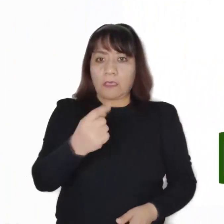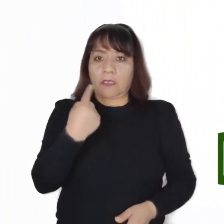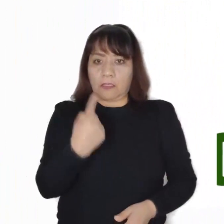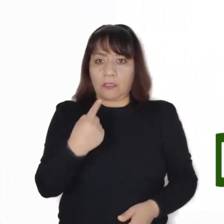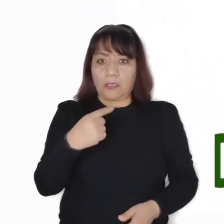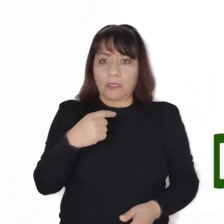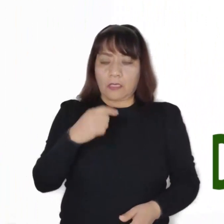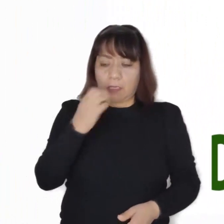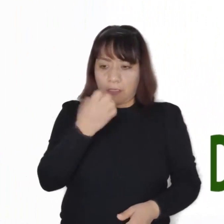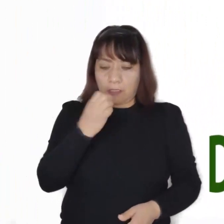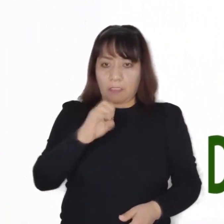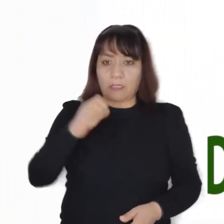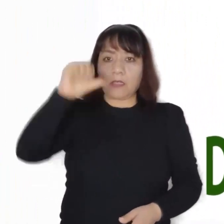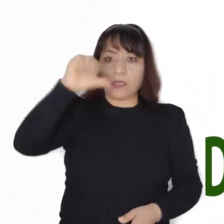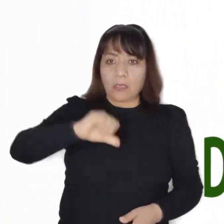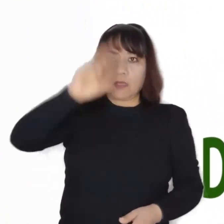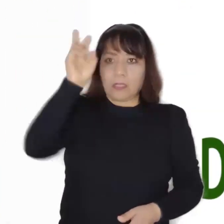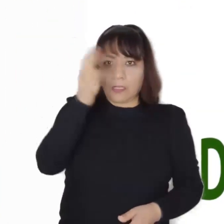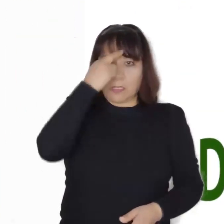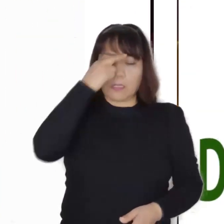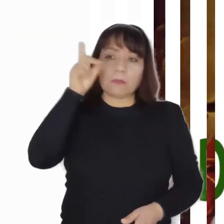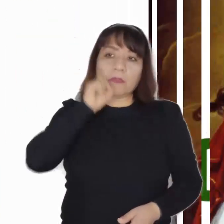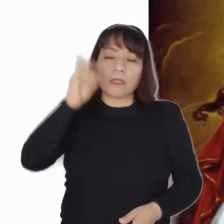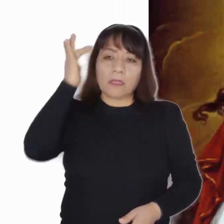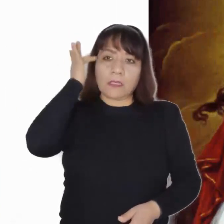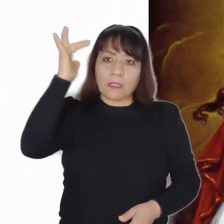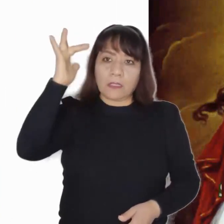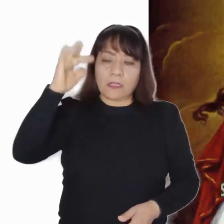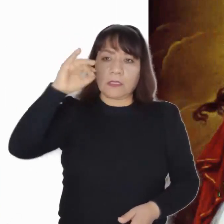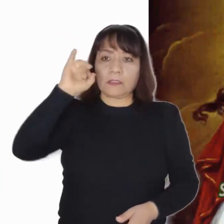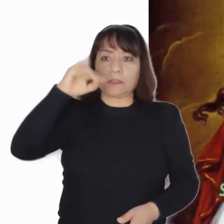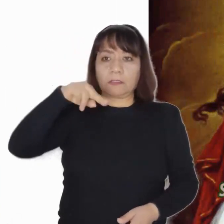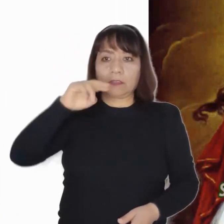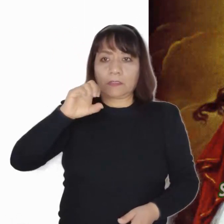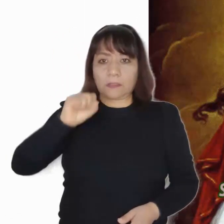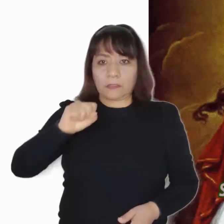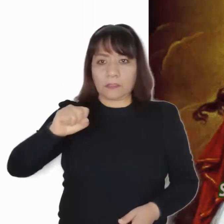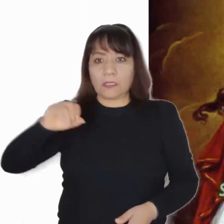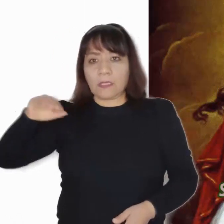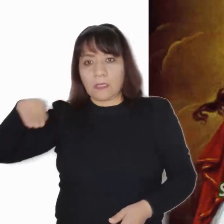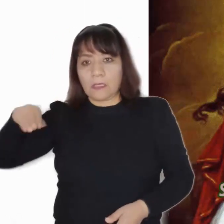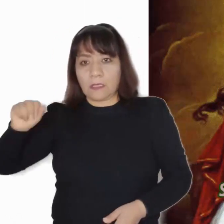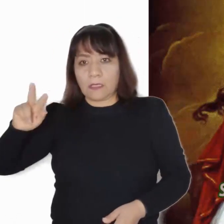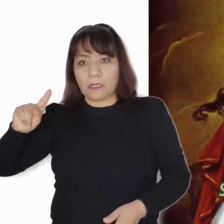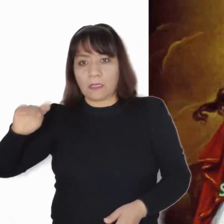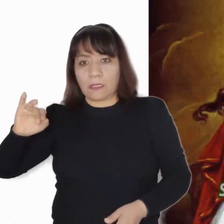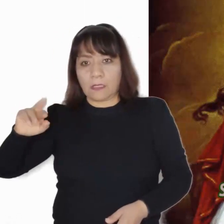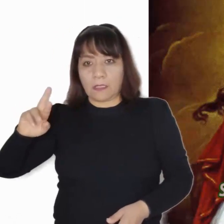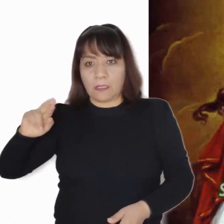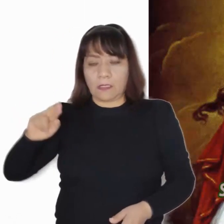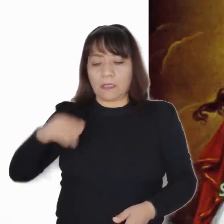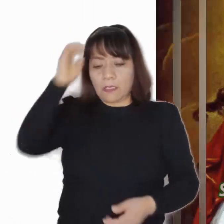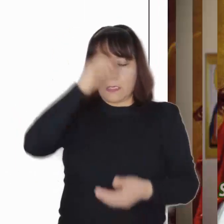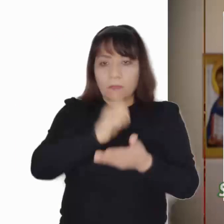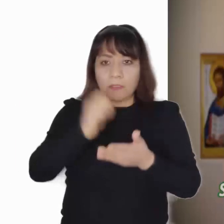21 de enero, hoy celebramos a Santa Inés Mártir. Evangelio según San